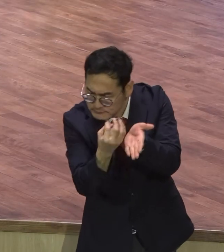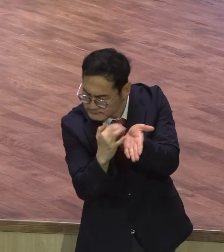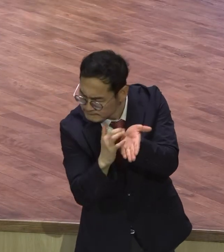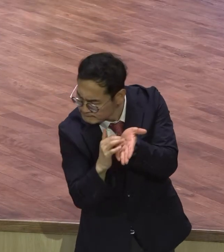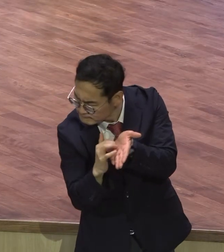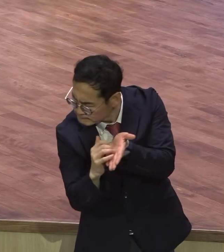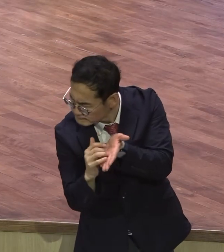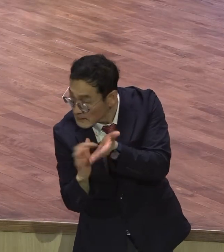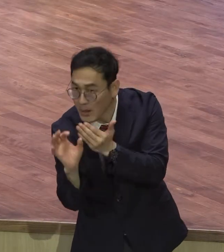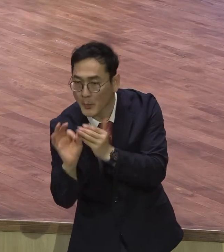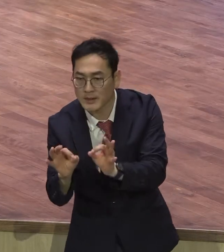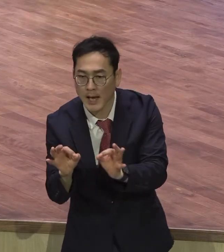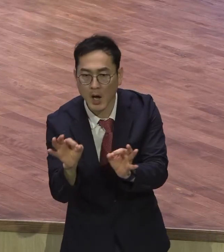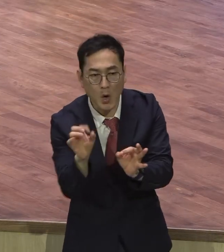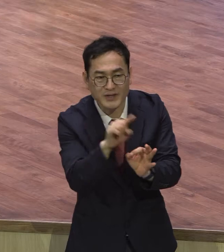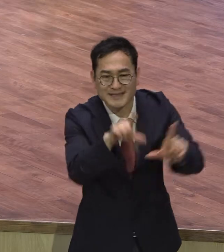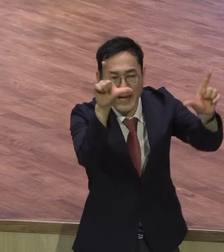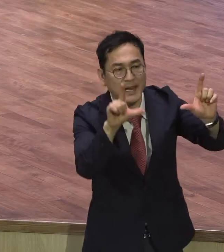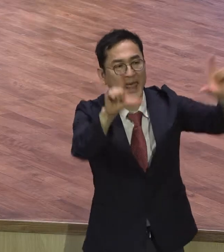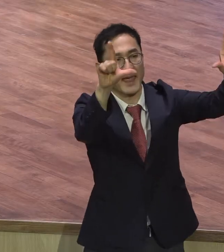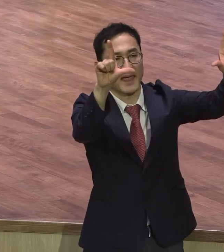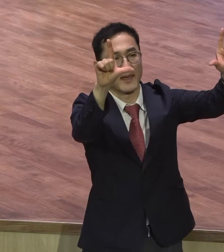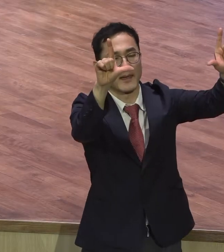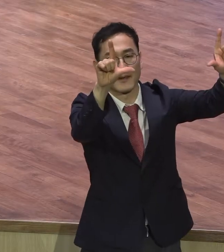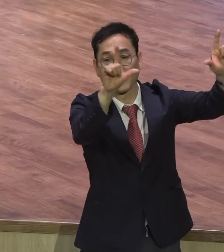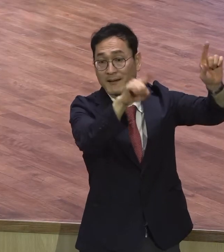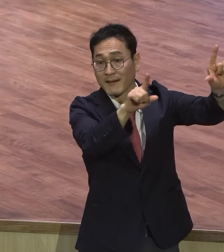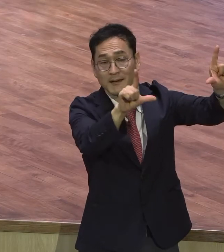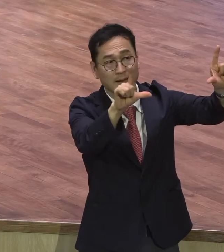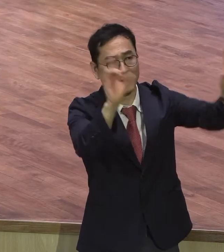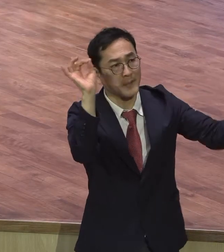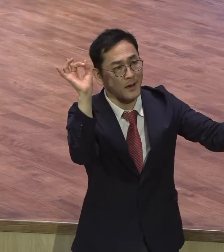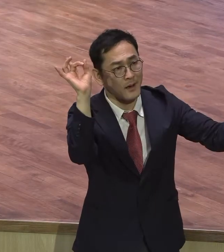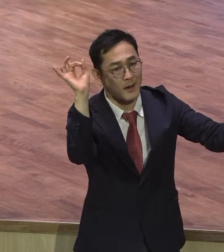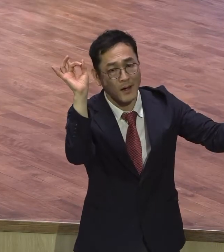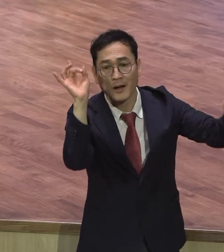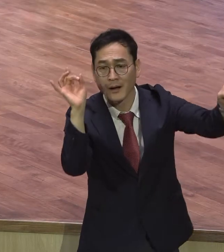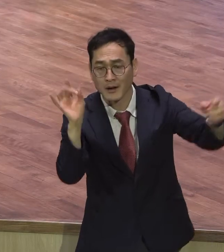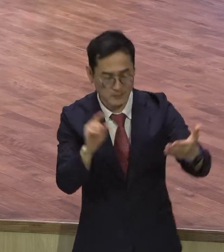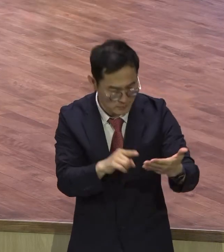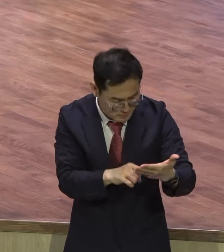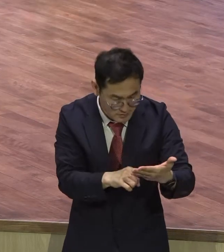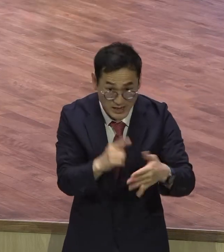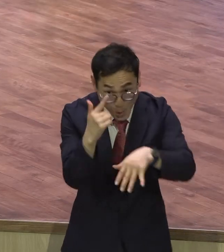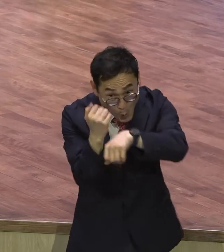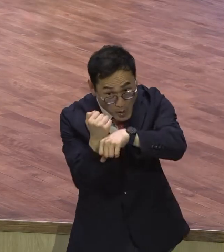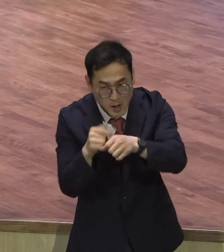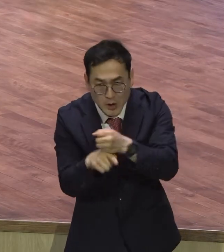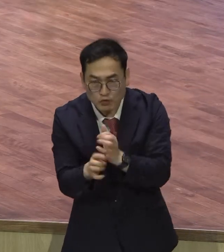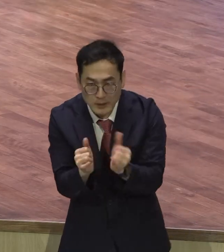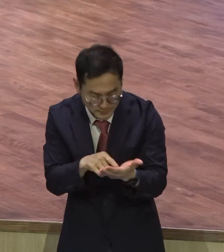바로 그때 바로 그거예요 이걸 다 조사한 겁니다 정확합니다 하나님의 말씀은